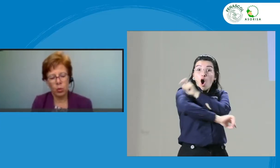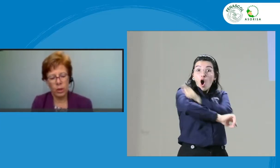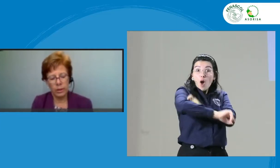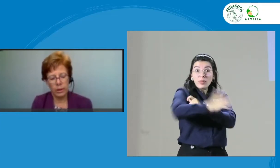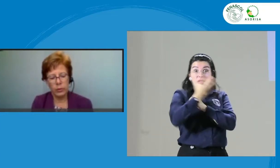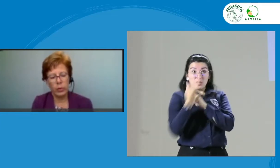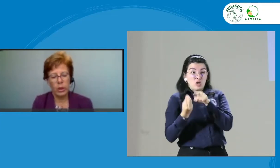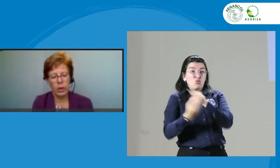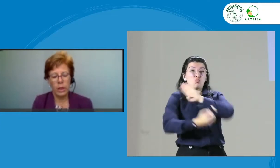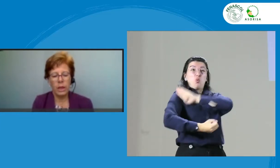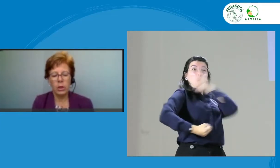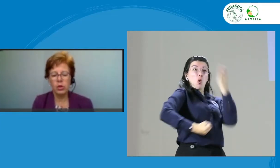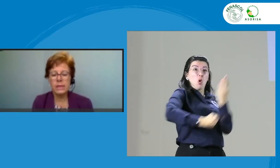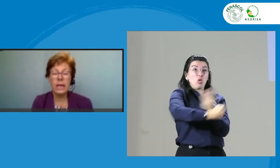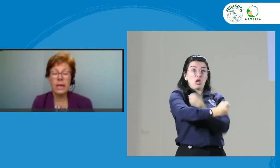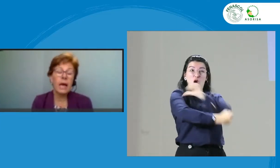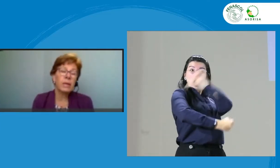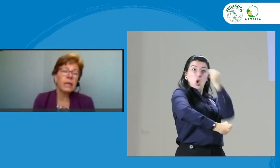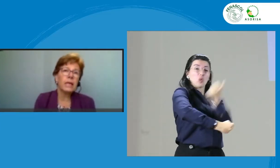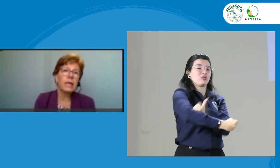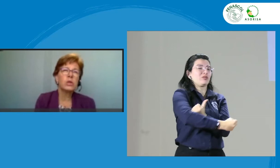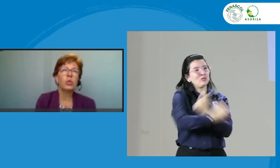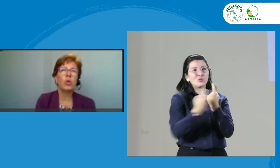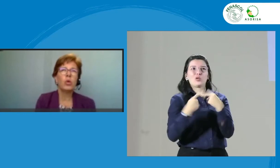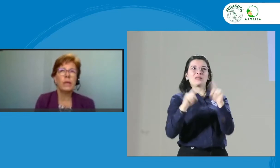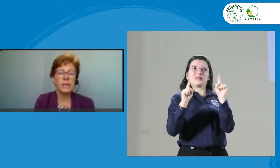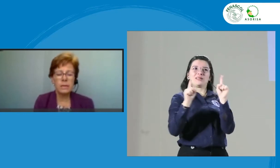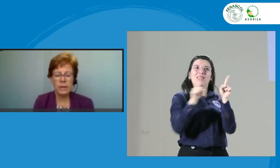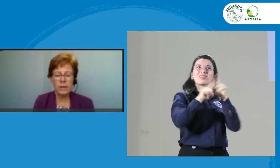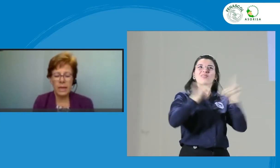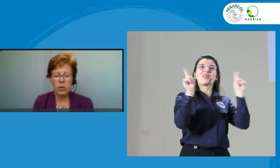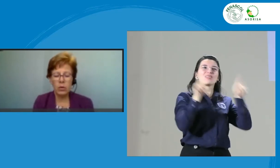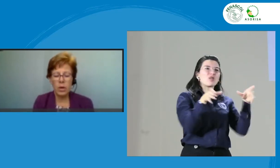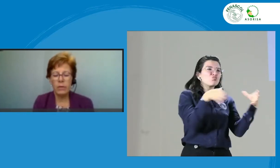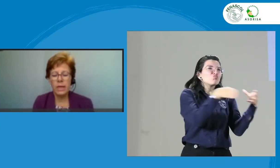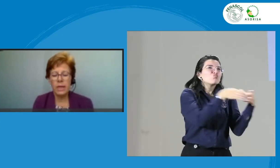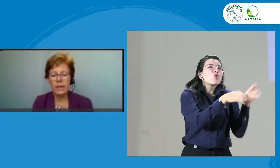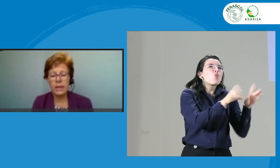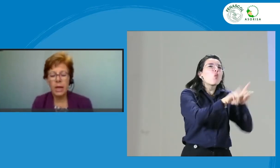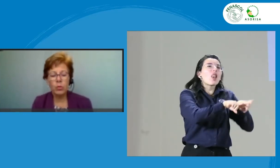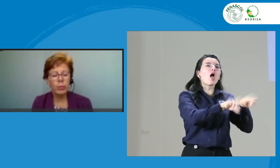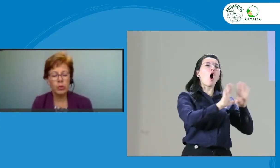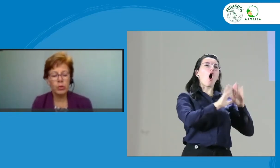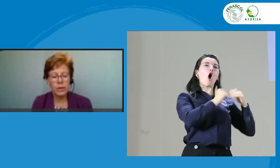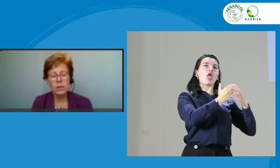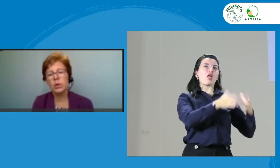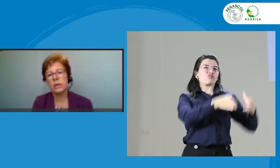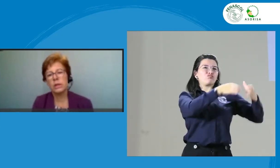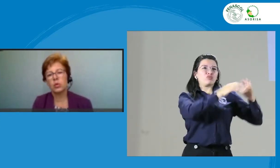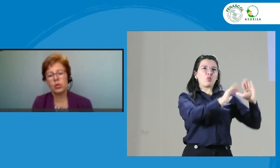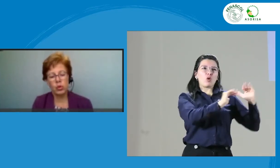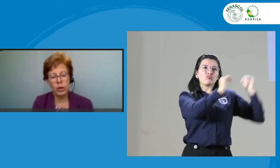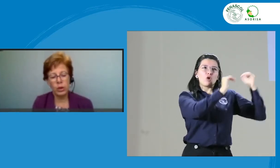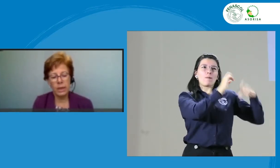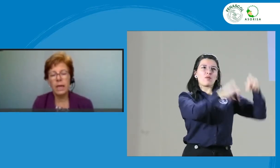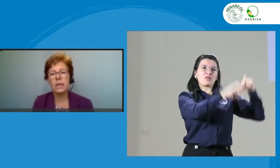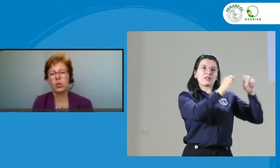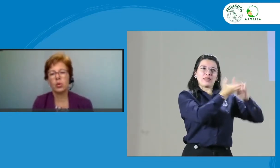colegio. Entonces, además de crearse un comité disciplinario, habría que crear un proceso de resolución de quejas o